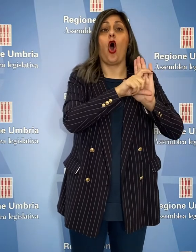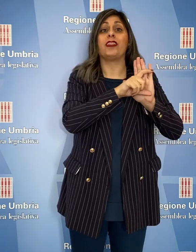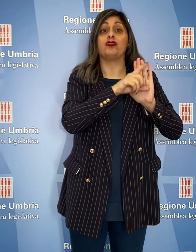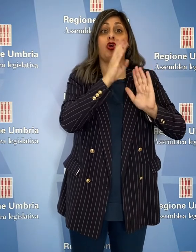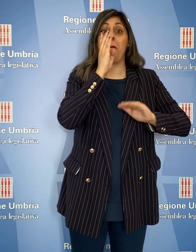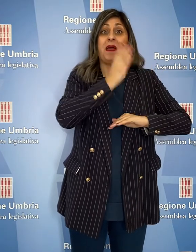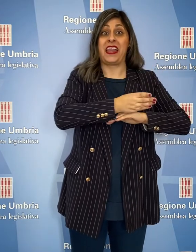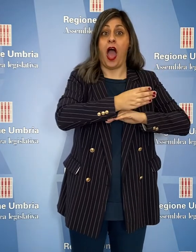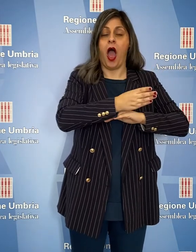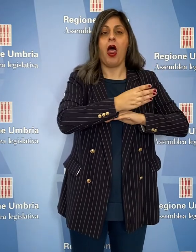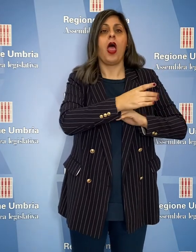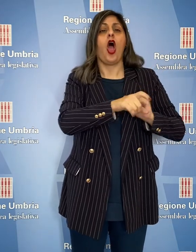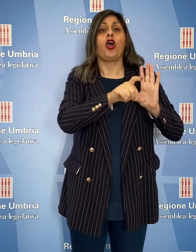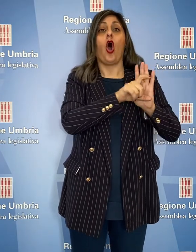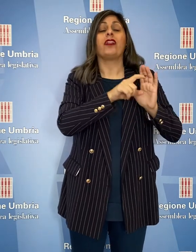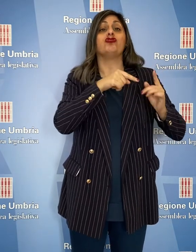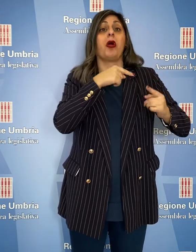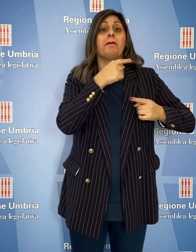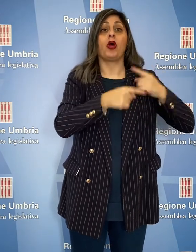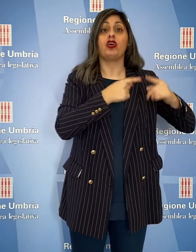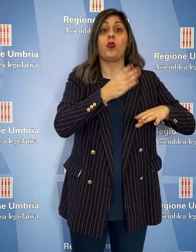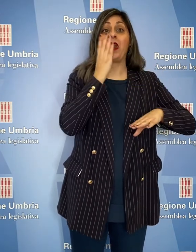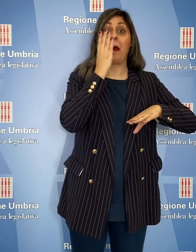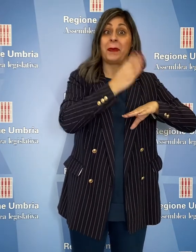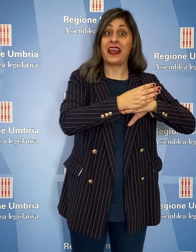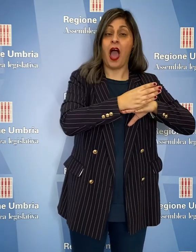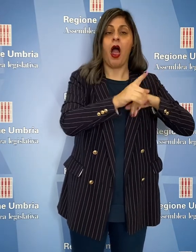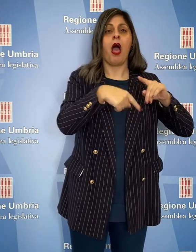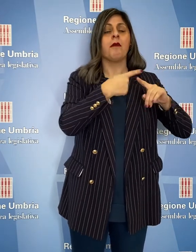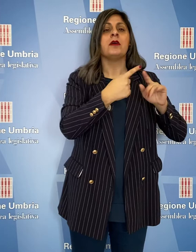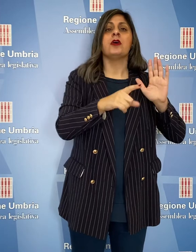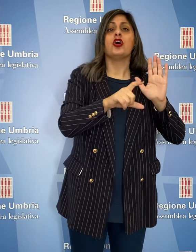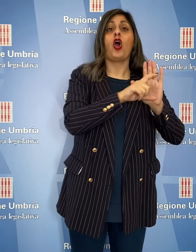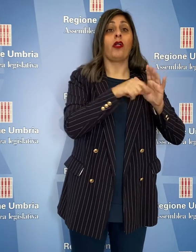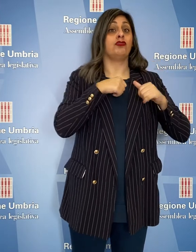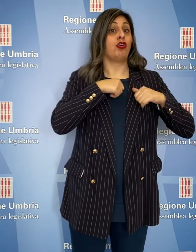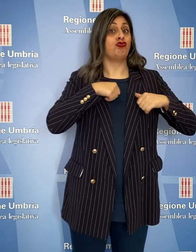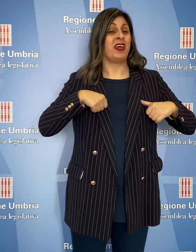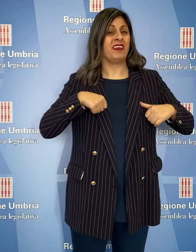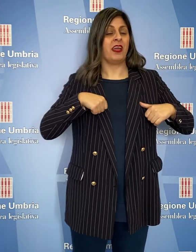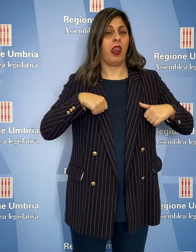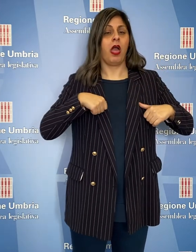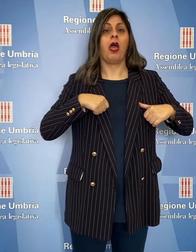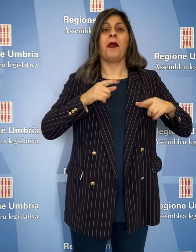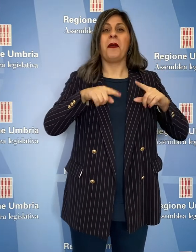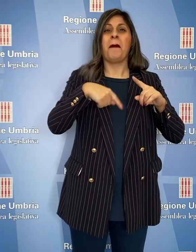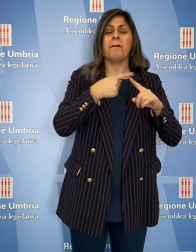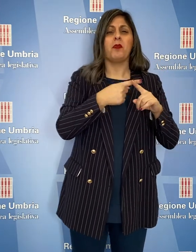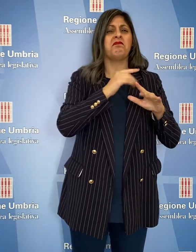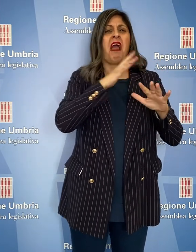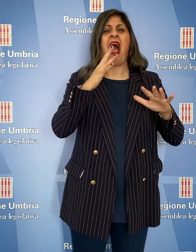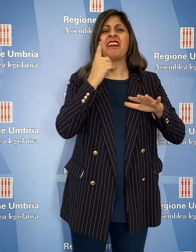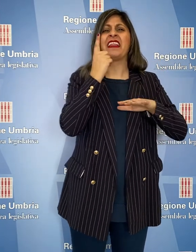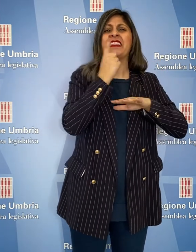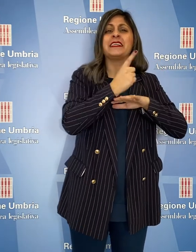modifiche al codice penale, al codice di procedura penale e al codice civile,